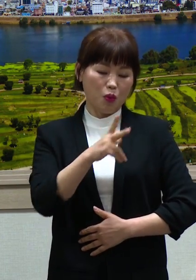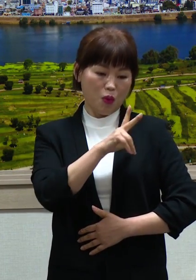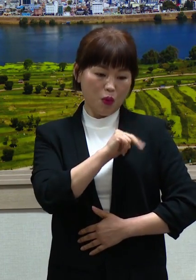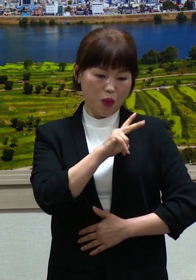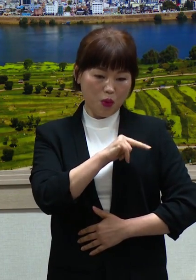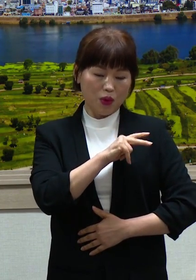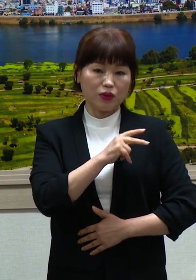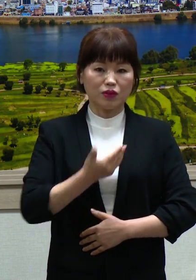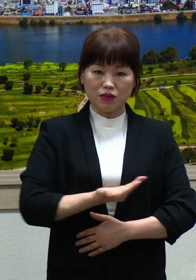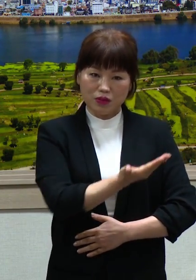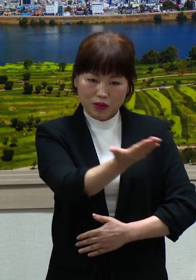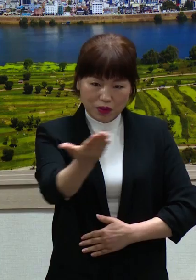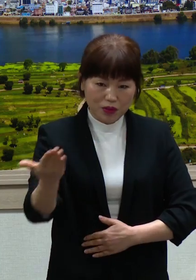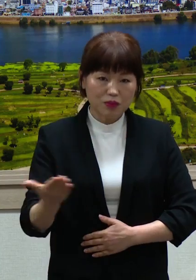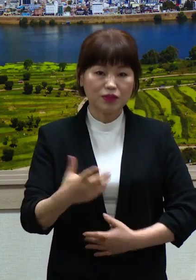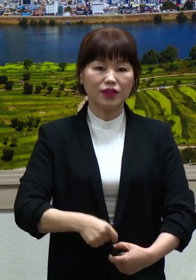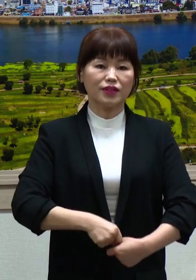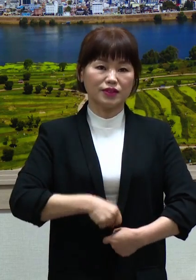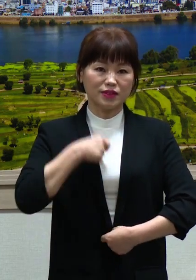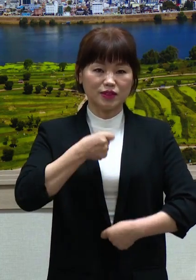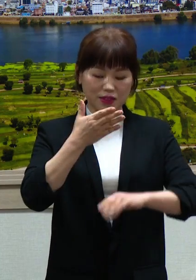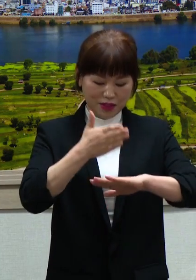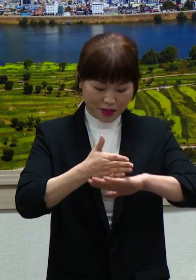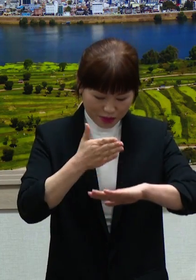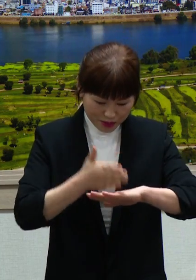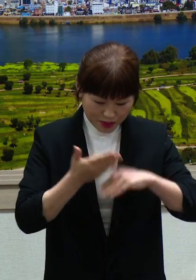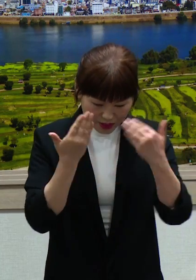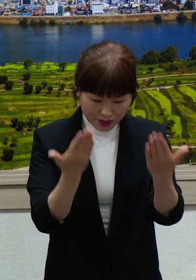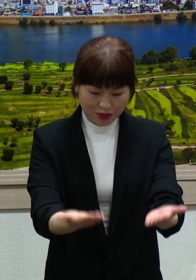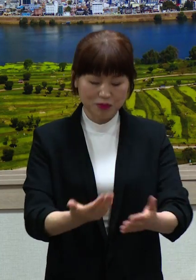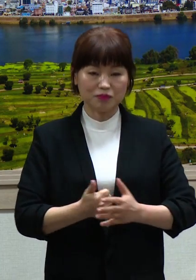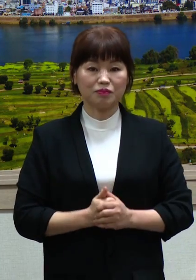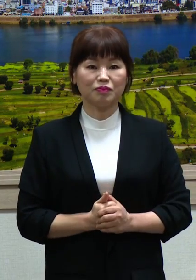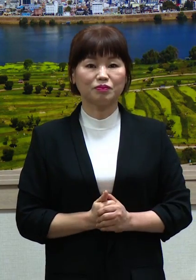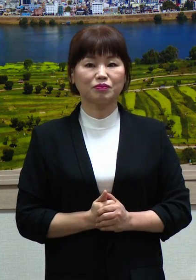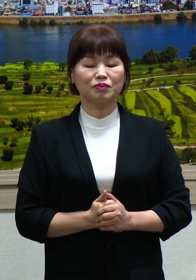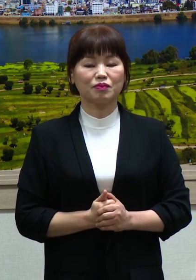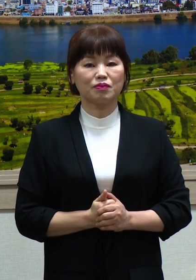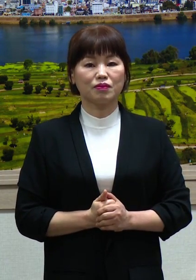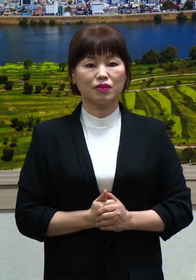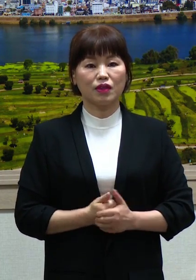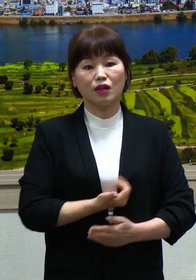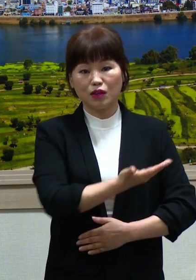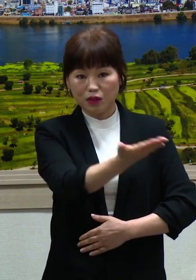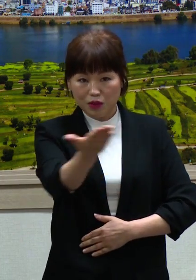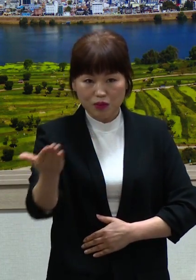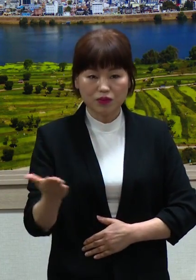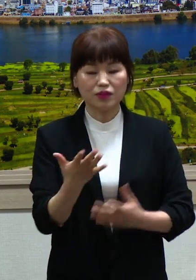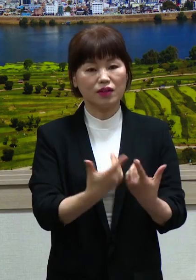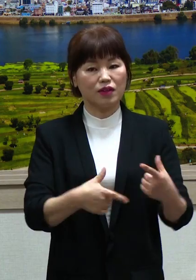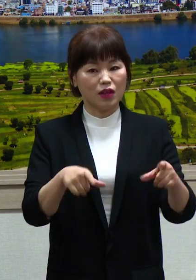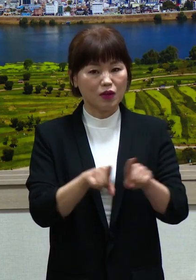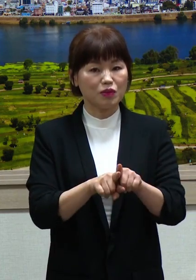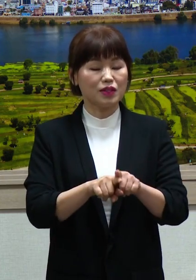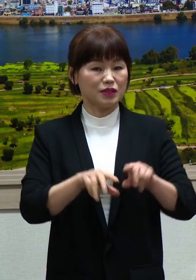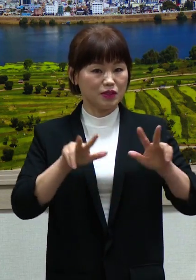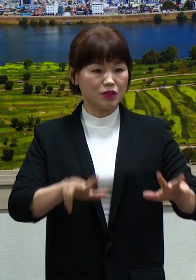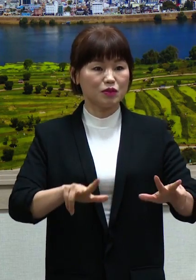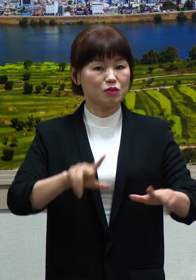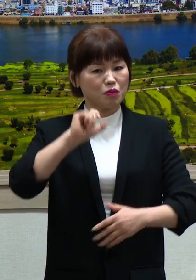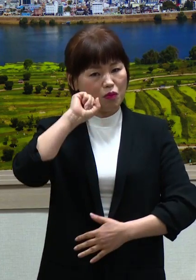의원님께 진심으로 감사 말씀드립니다. 국민 여러분과 함께 이 위기를